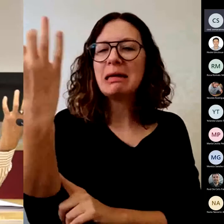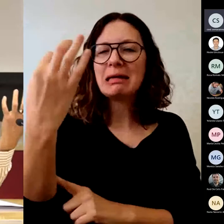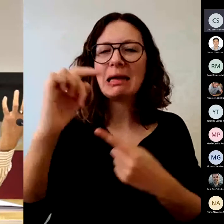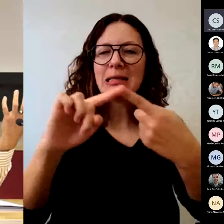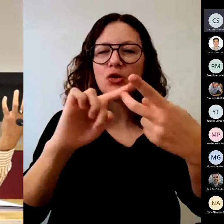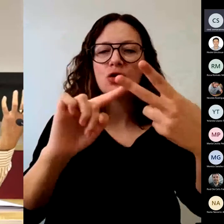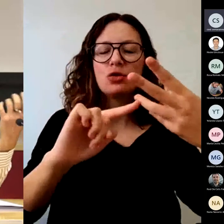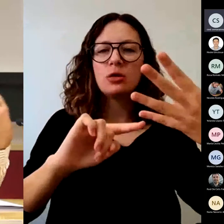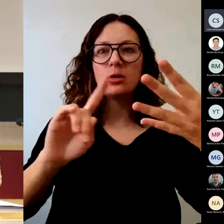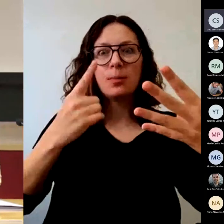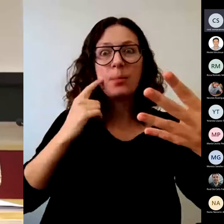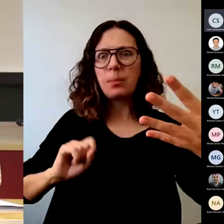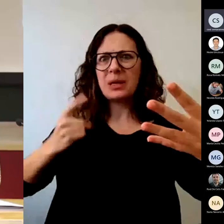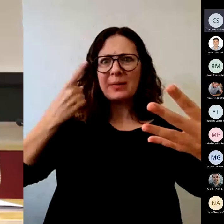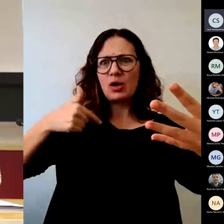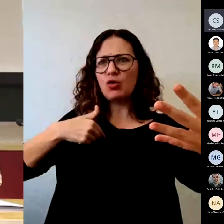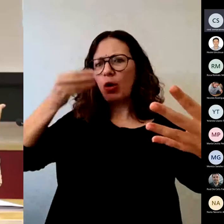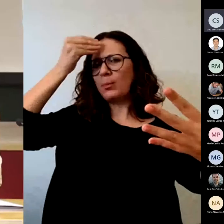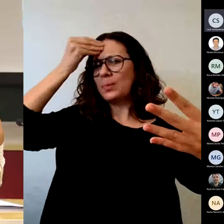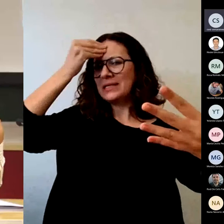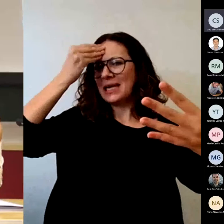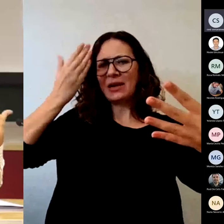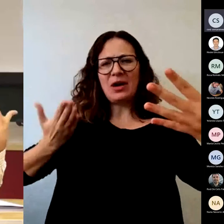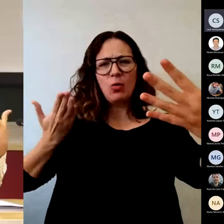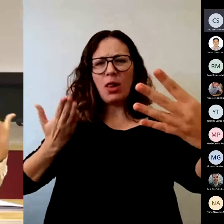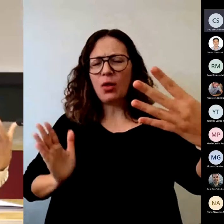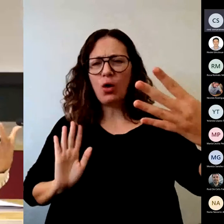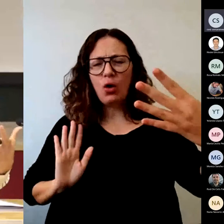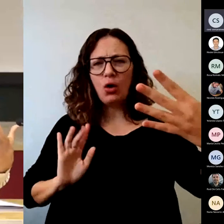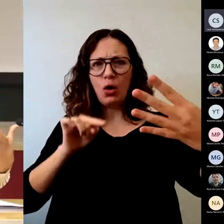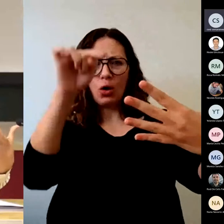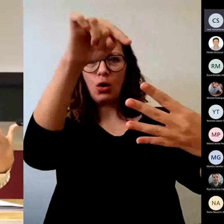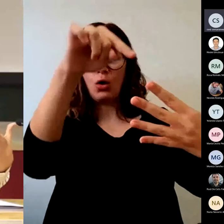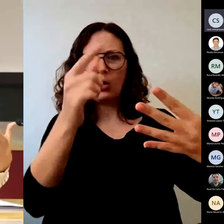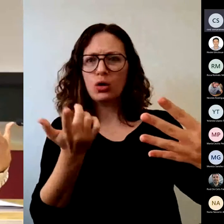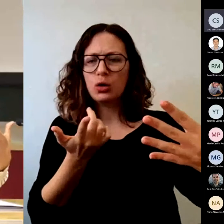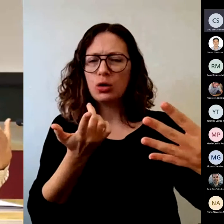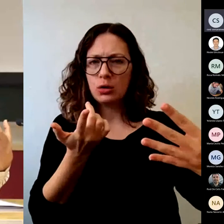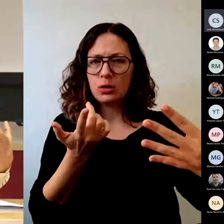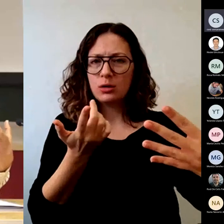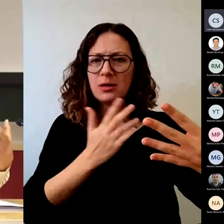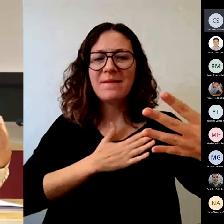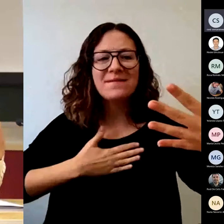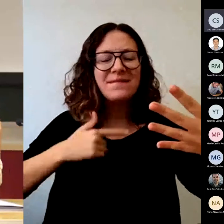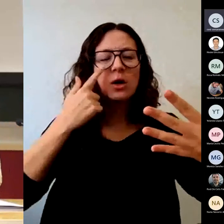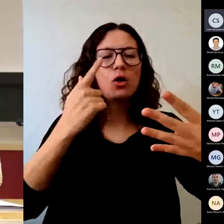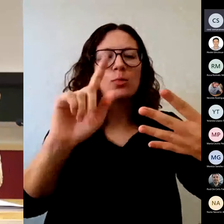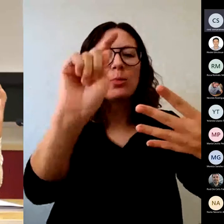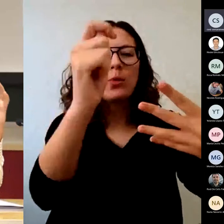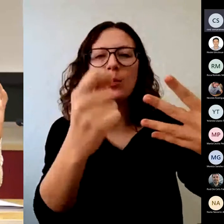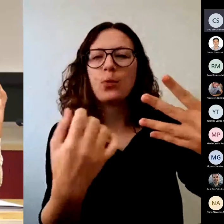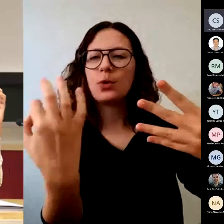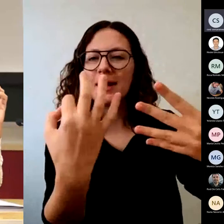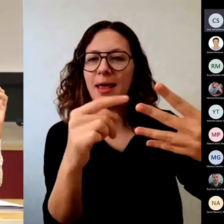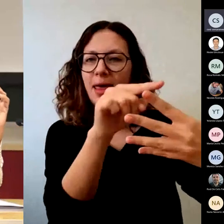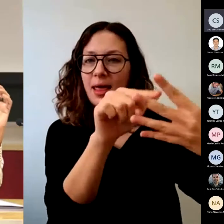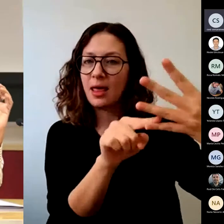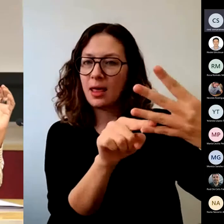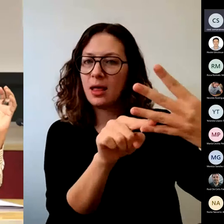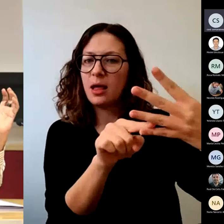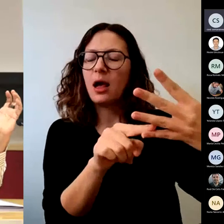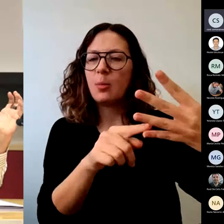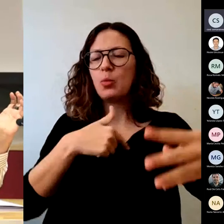evaluación. Yo quiero ver qué van a conseguir mis estudiantes. Voy a pensar en qué